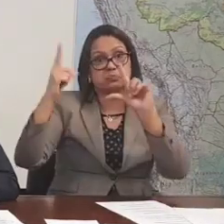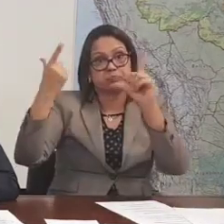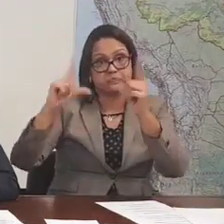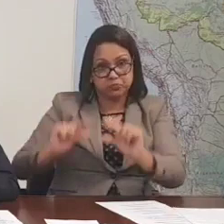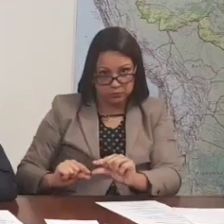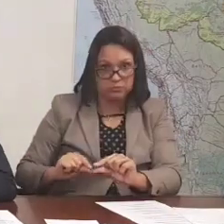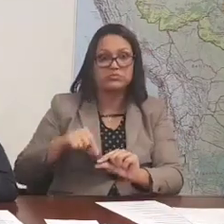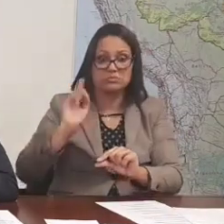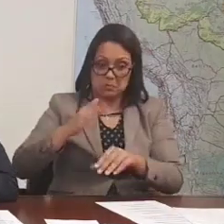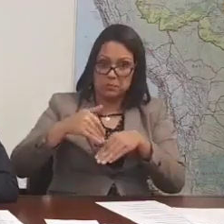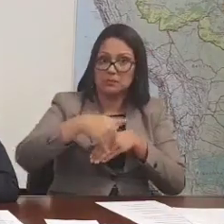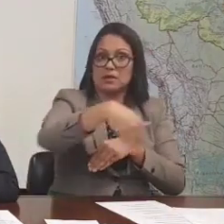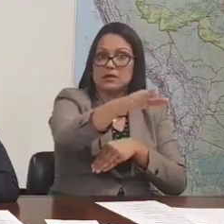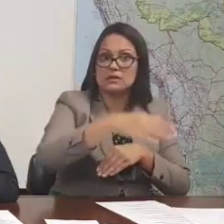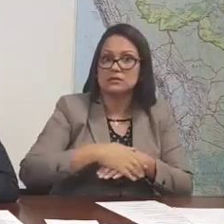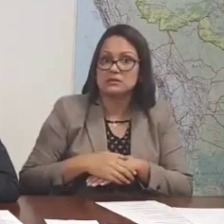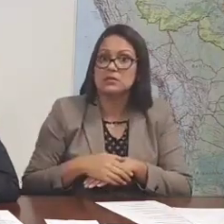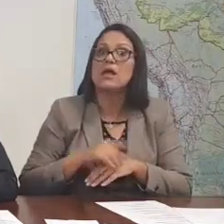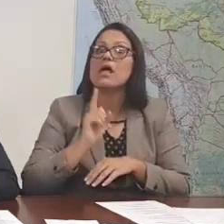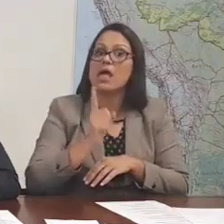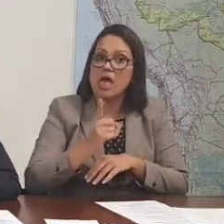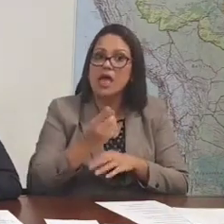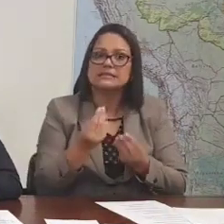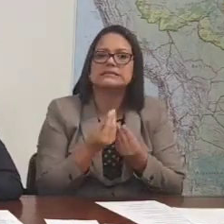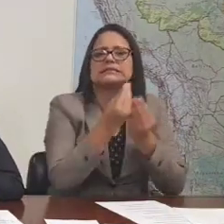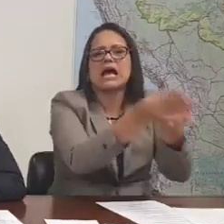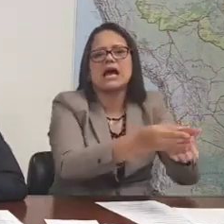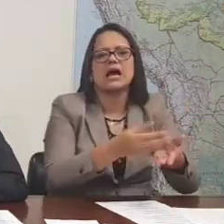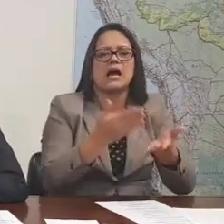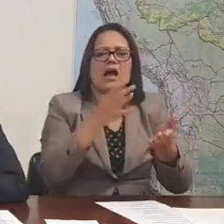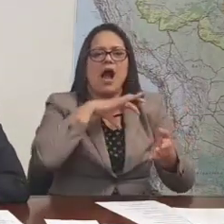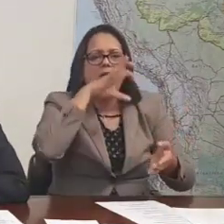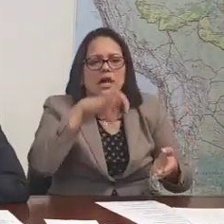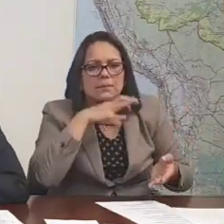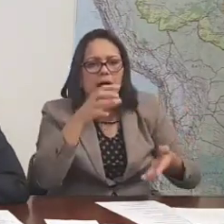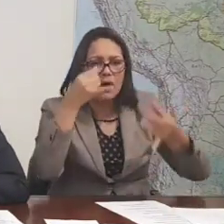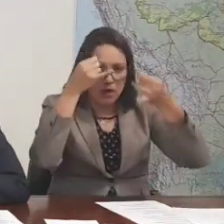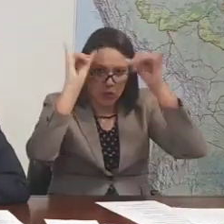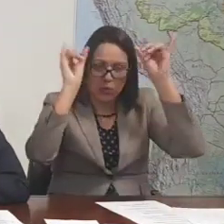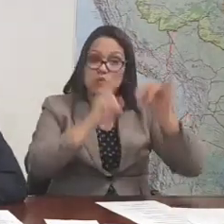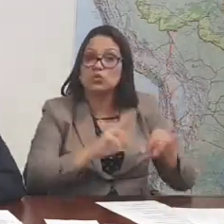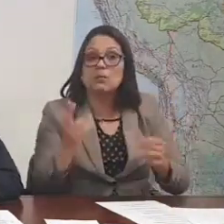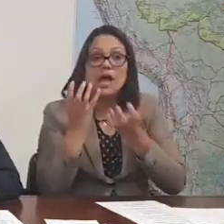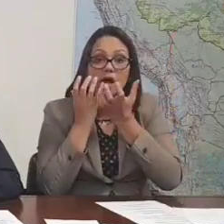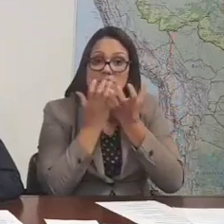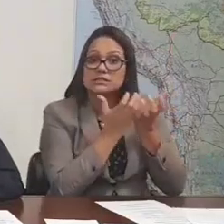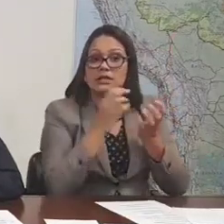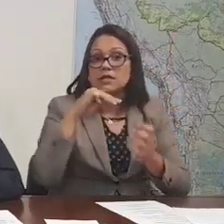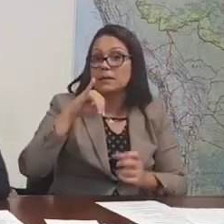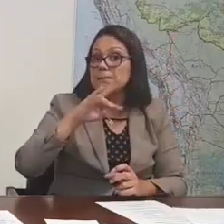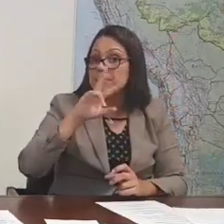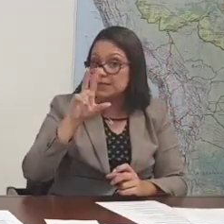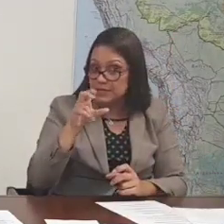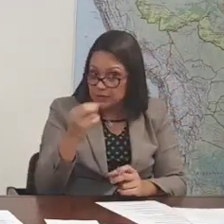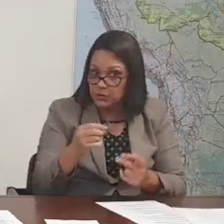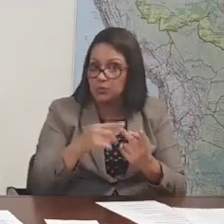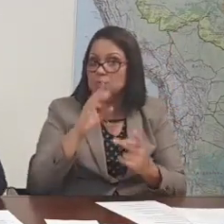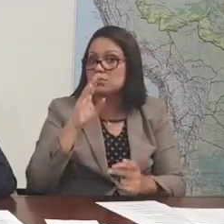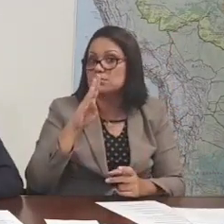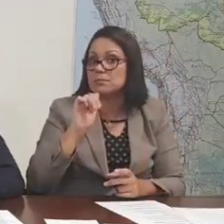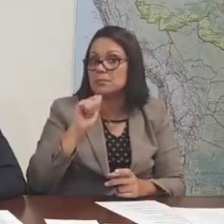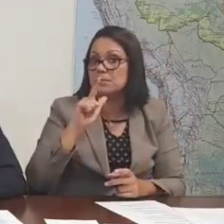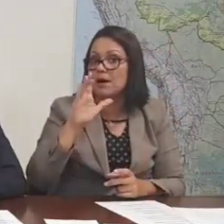principalmente nessa época... Consumo animal? Consumo animal, para consumo, para todo mundo. É chamado milho balcão. Milho balcão. O produtor rural vai